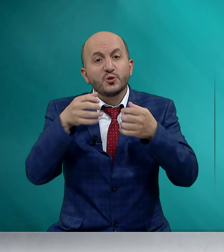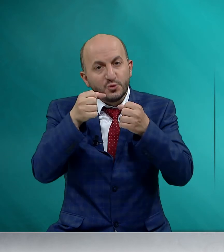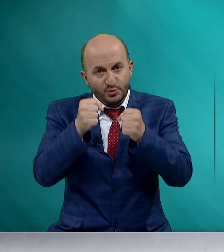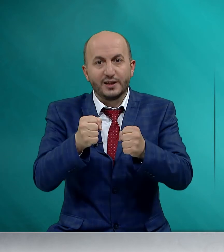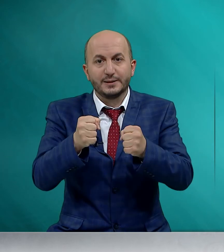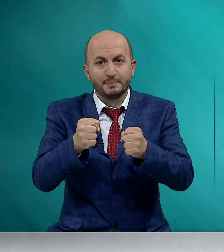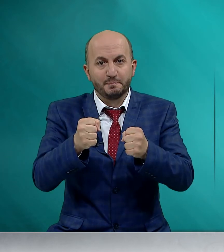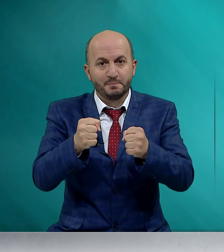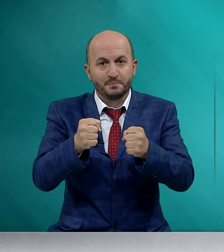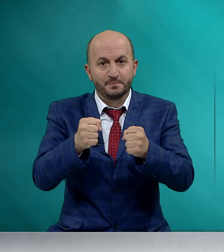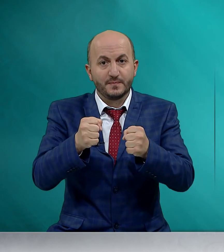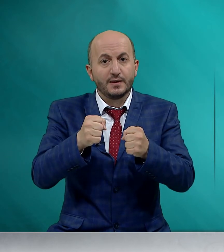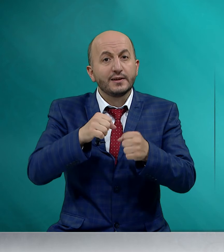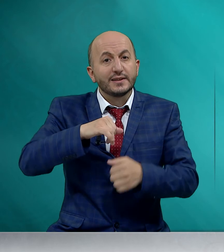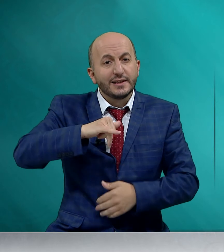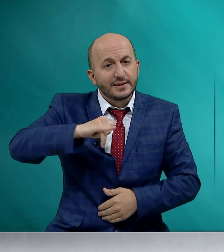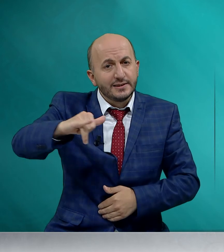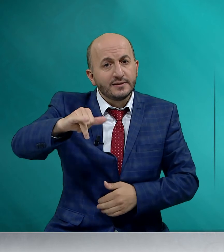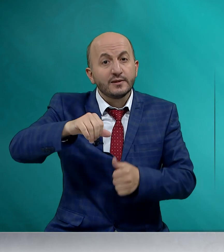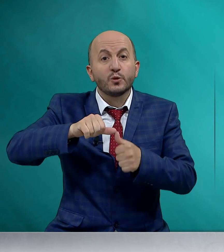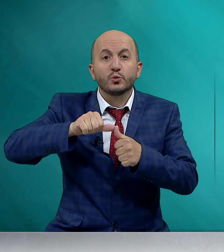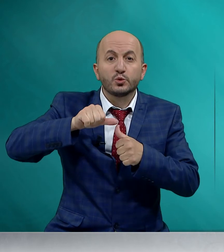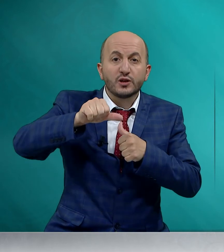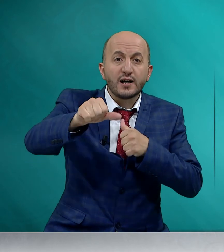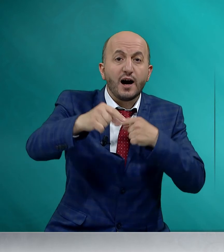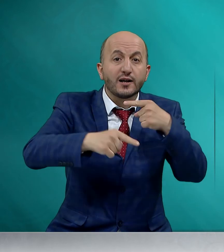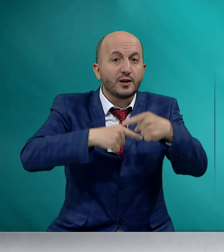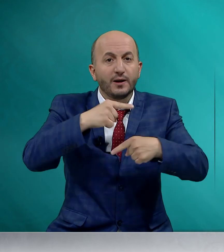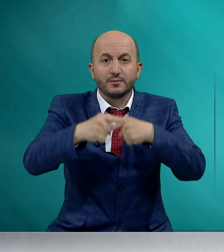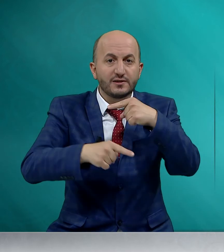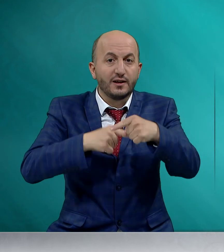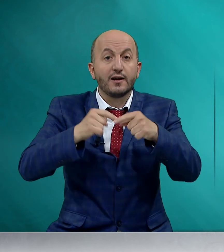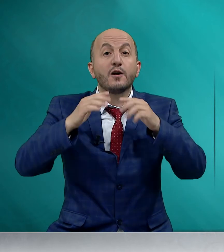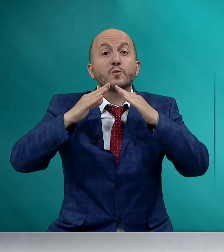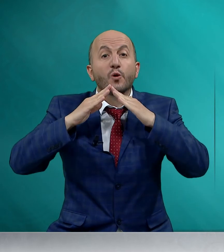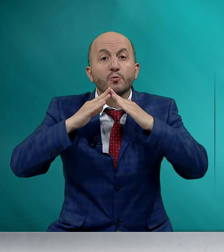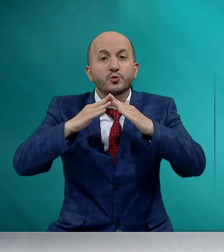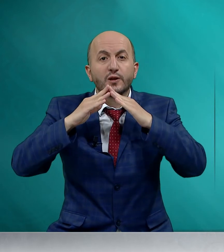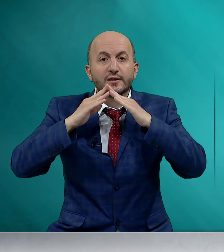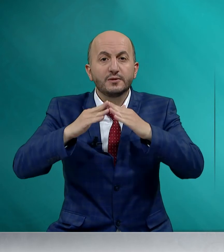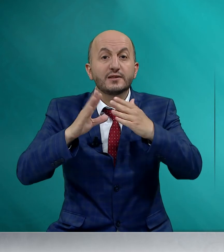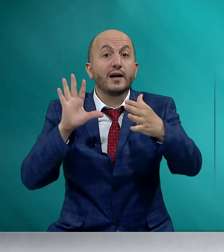tutalım. Yakın, uzak akrabamızla, komşularımızla